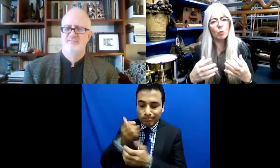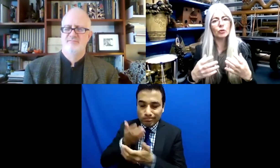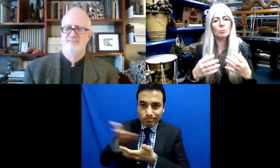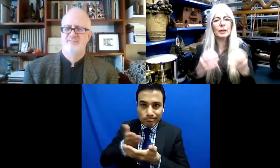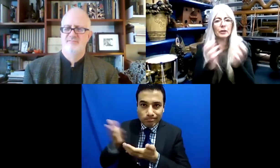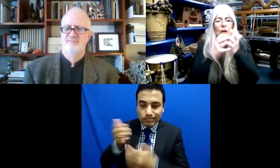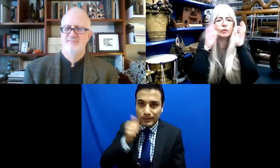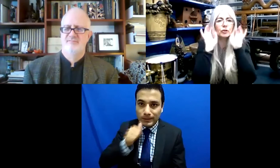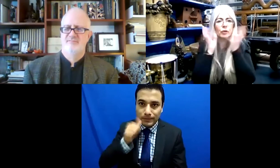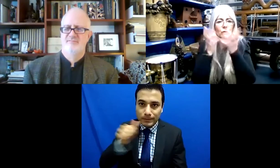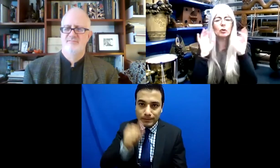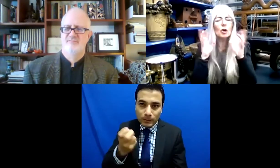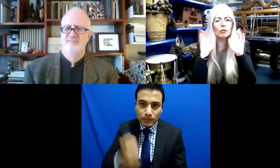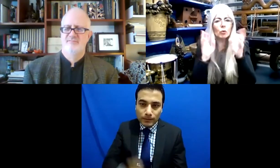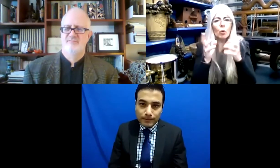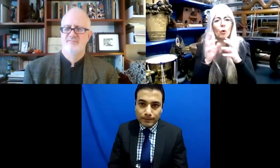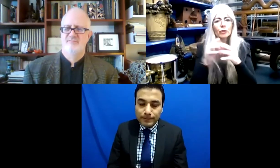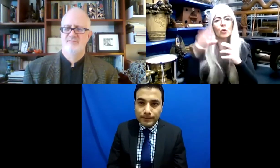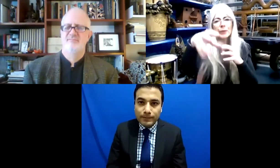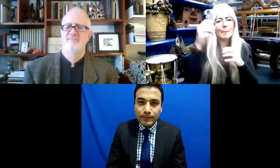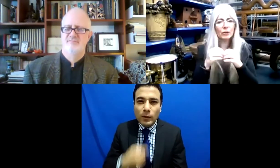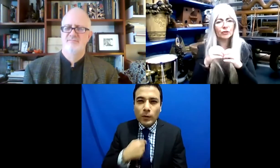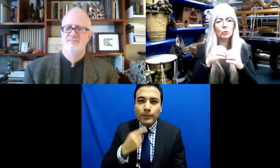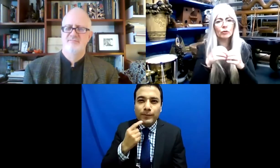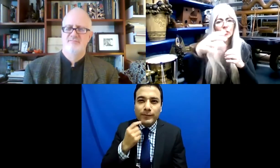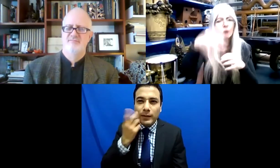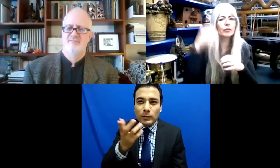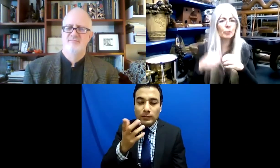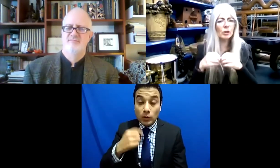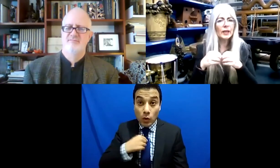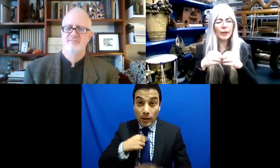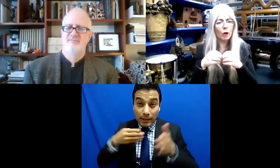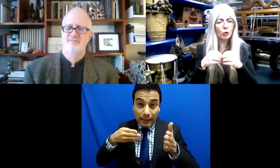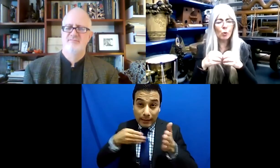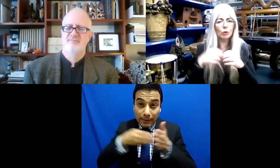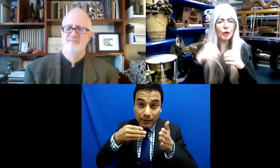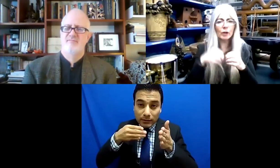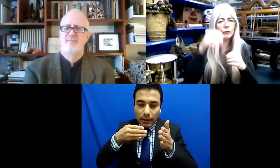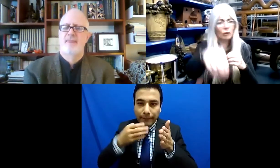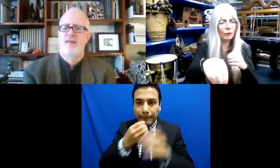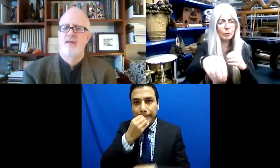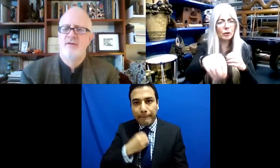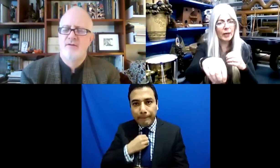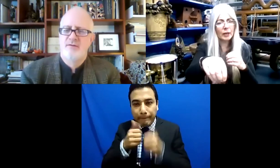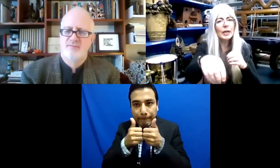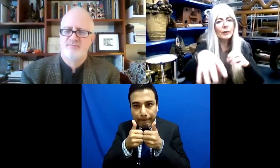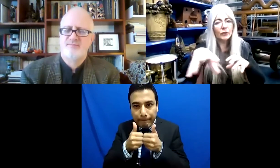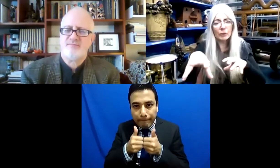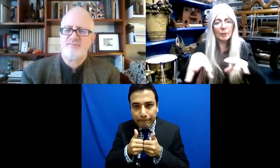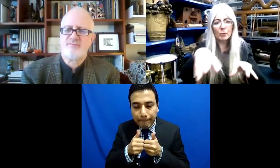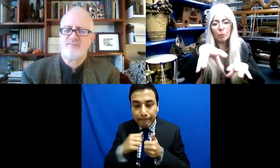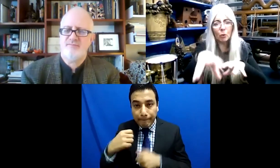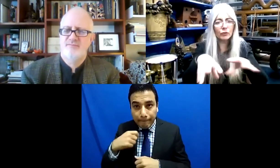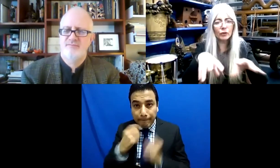Queremos superar nuestros límites. No queremos quedarnos en nuestra zona de confort y esperar que el